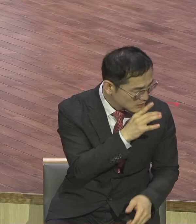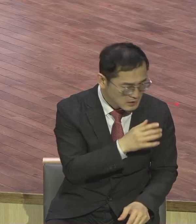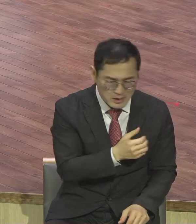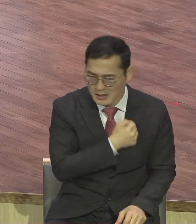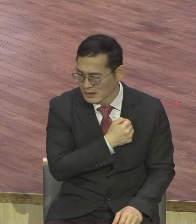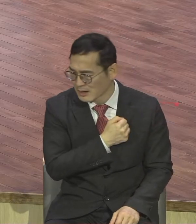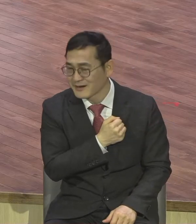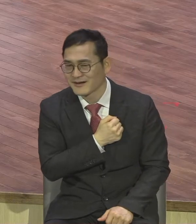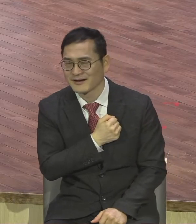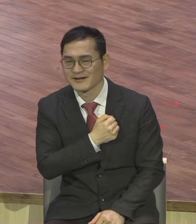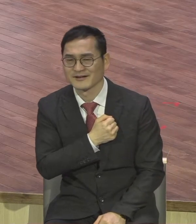천국 복음